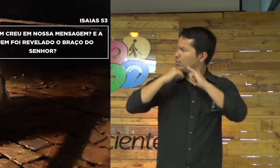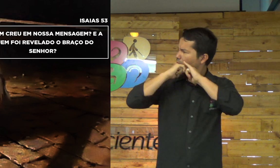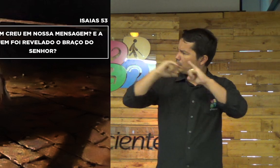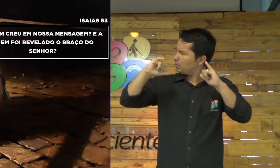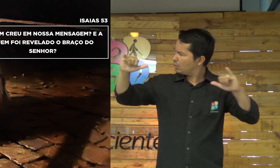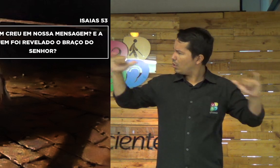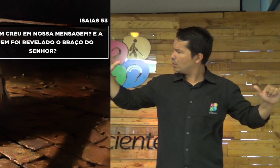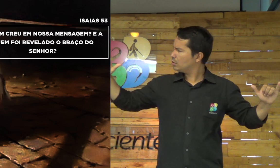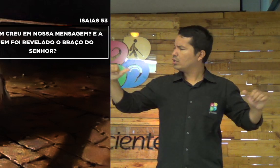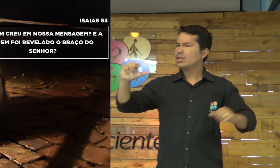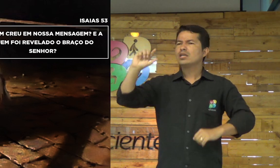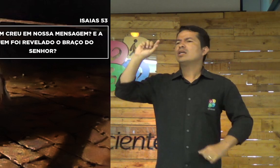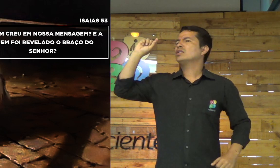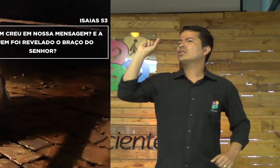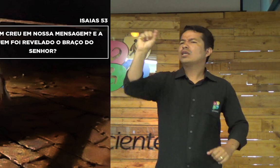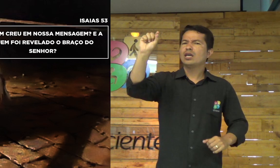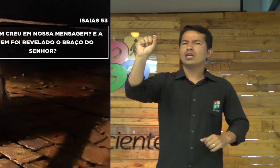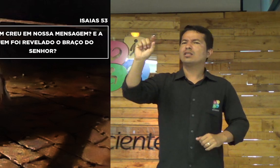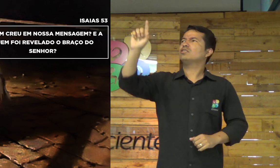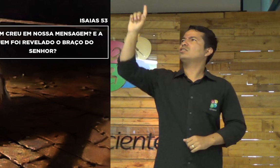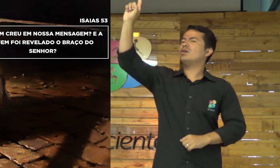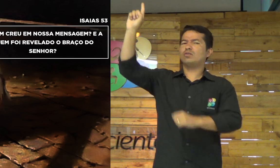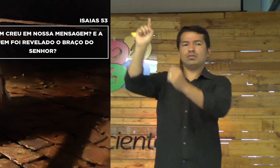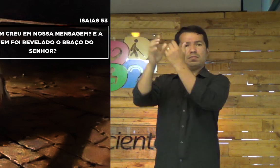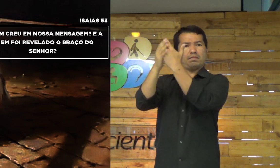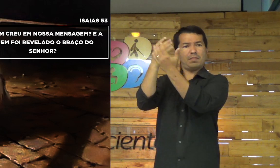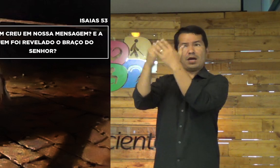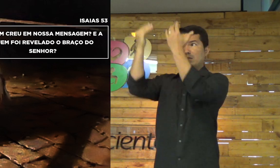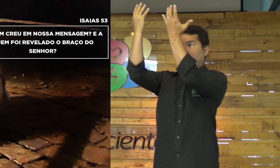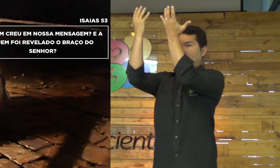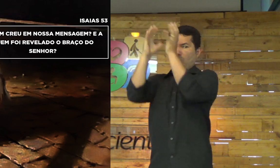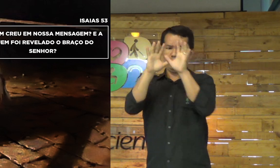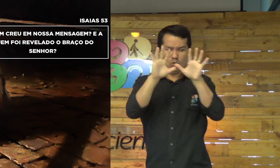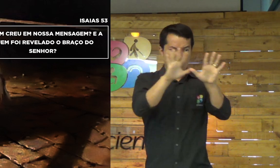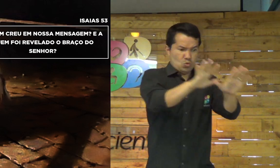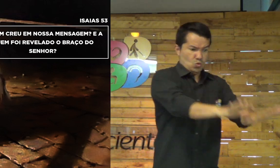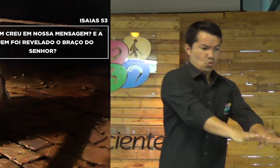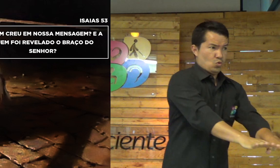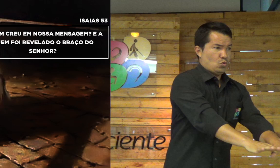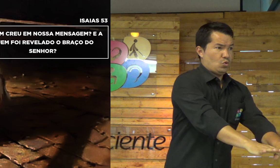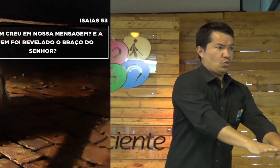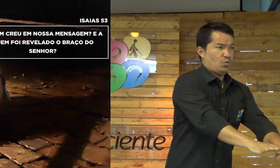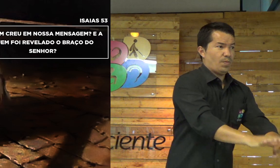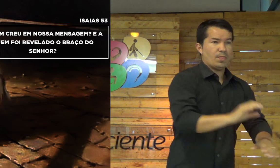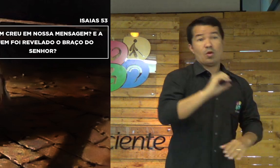Quem creu em nossa mensagem? E a quem foi revelado o braço do Senhor?